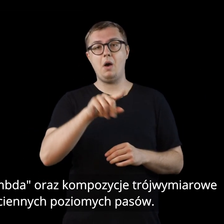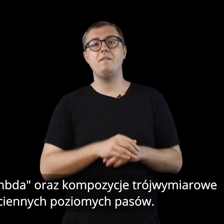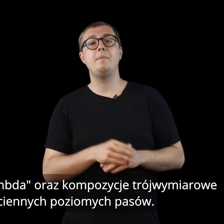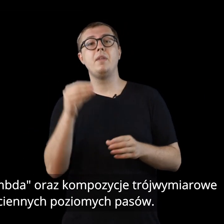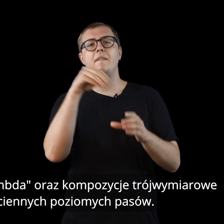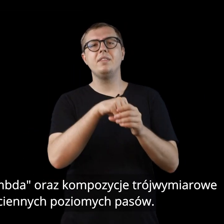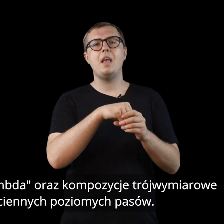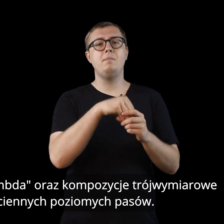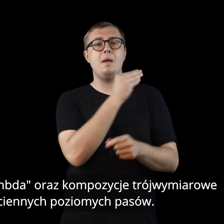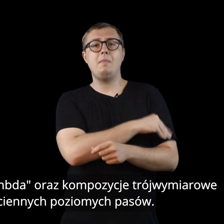poziomych pasów.